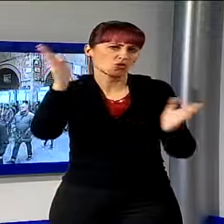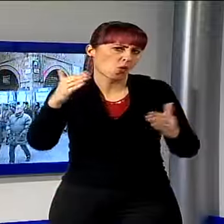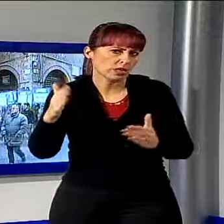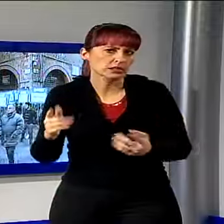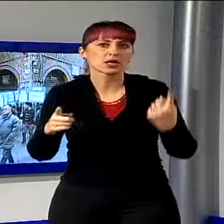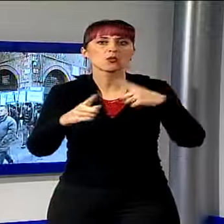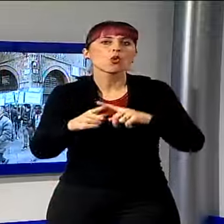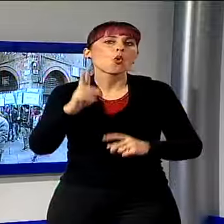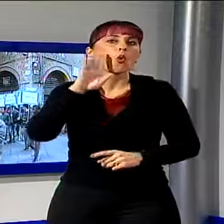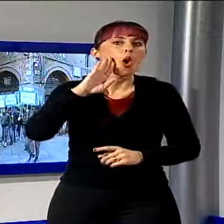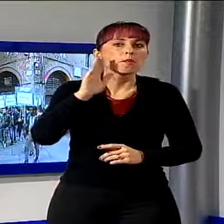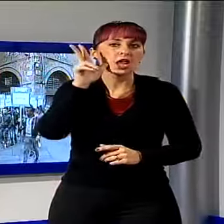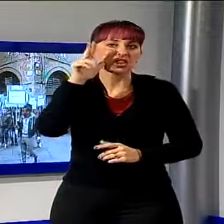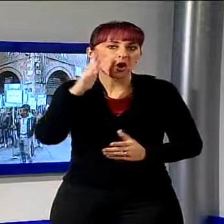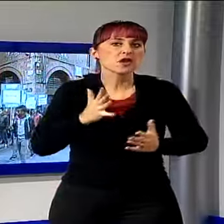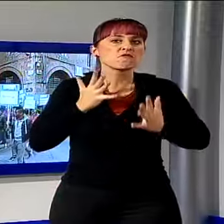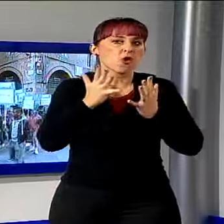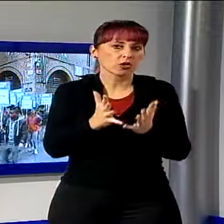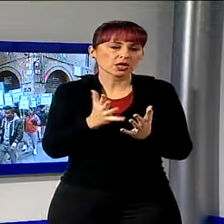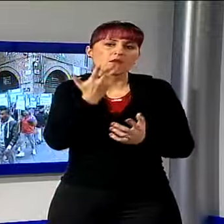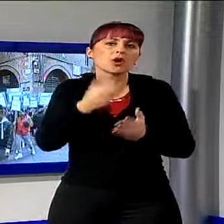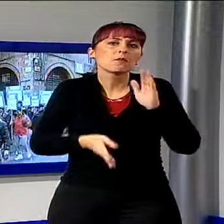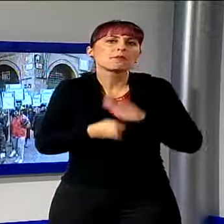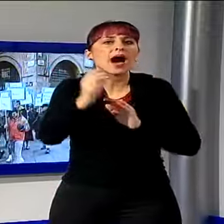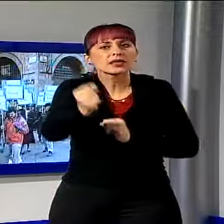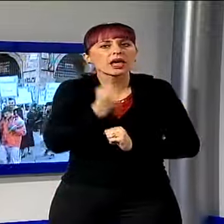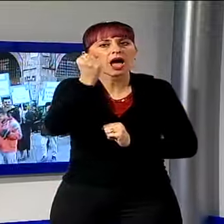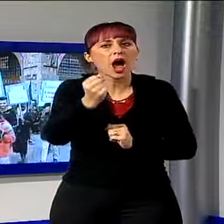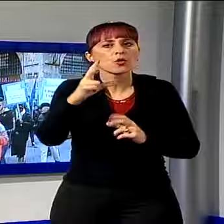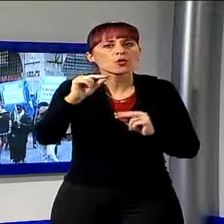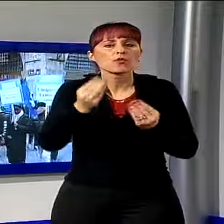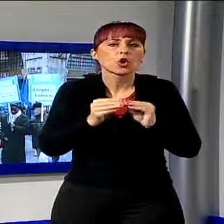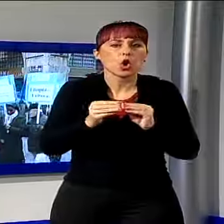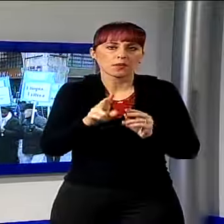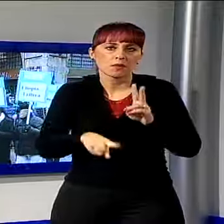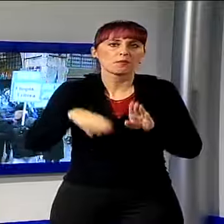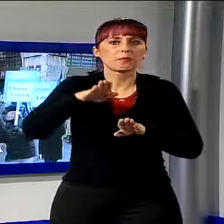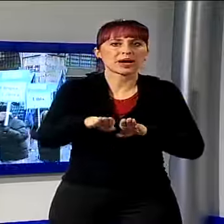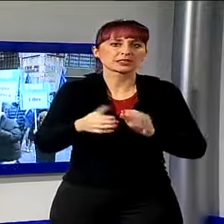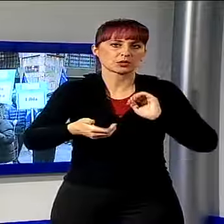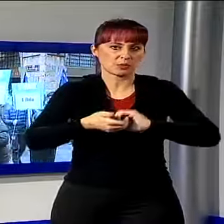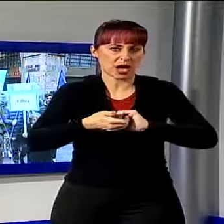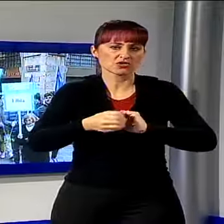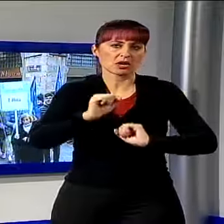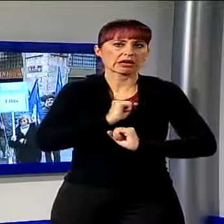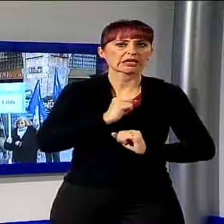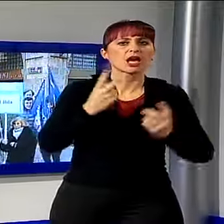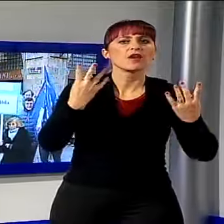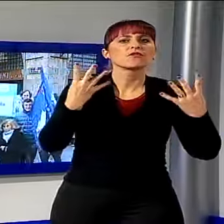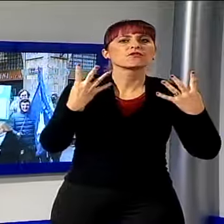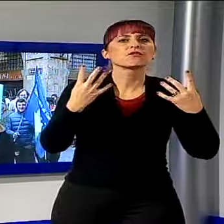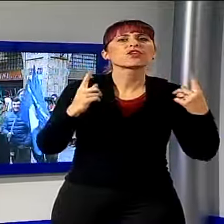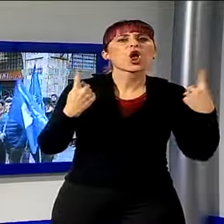volontà, vogliono iniziare l'anno con un passo di pace, convinti che la guerra, la violenza e la divisione tra gli uomini non siano inevitabili.